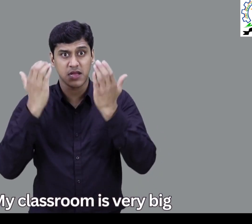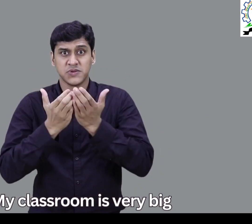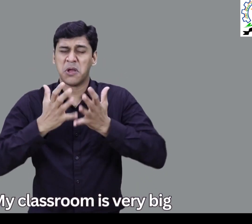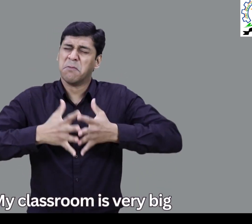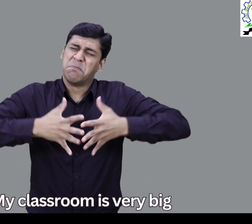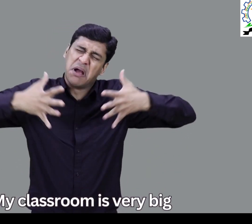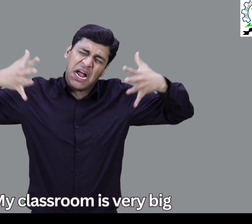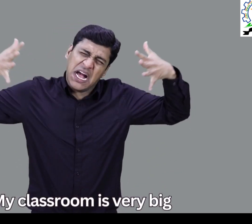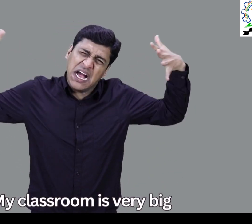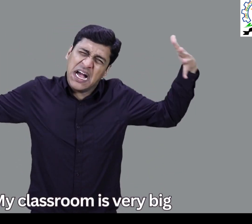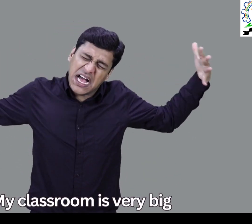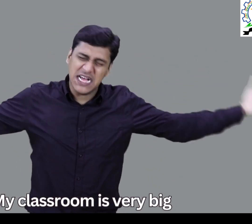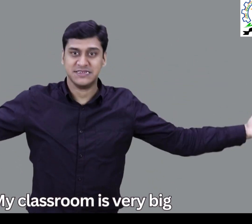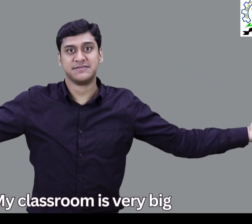मेरी कक्षा बहुत बड़ी है